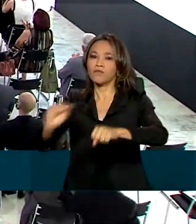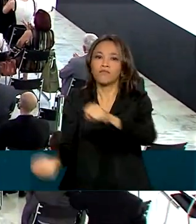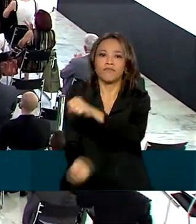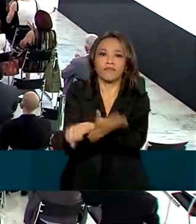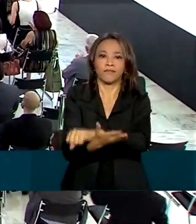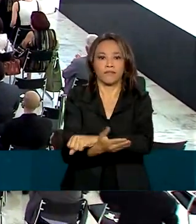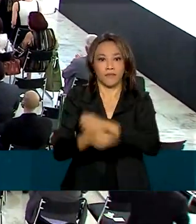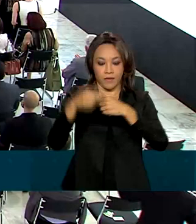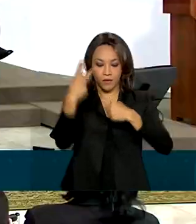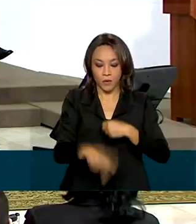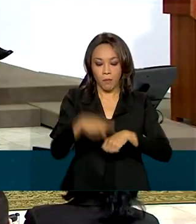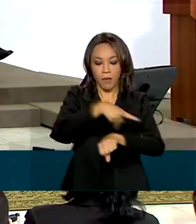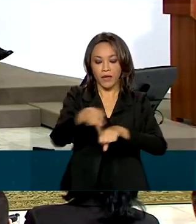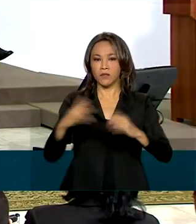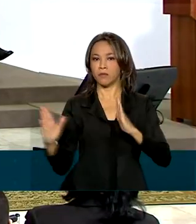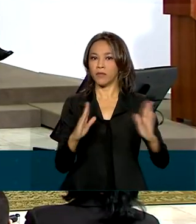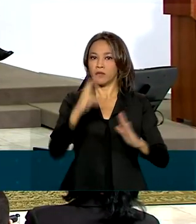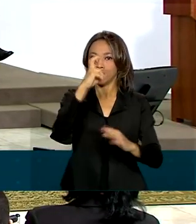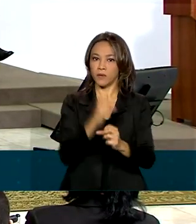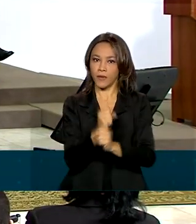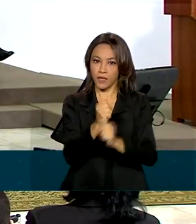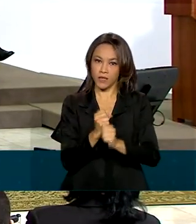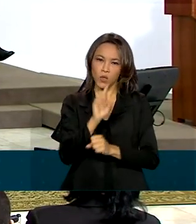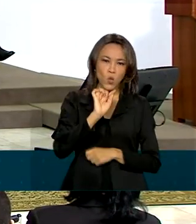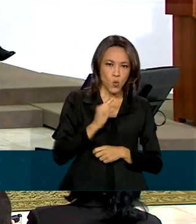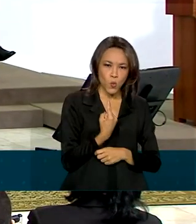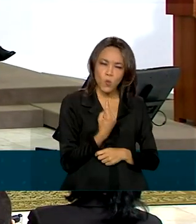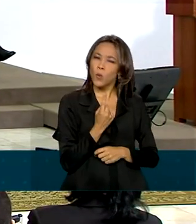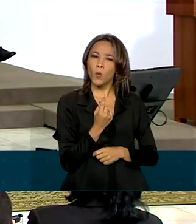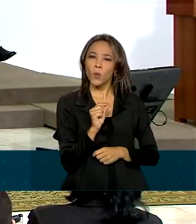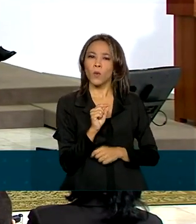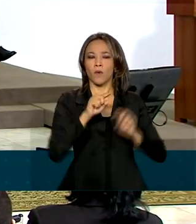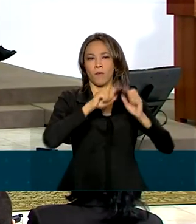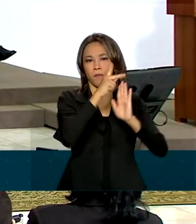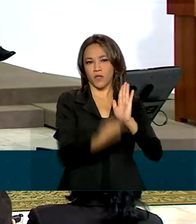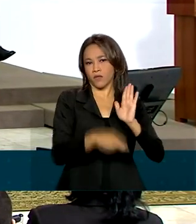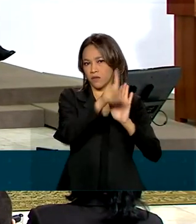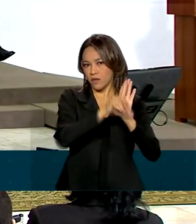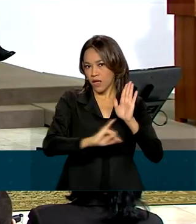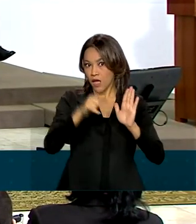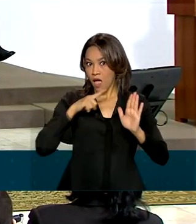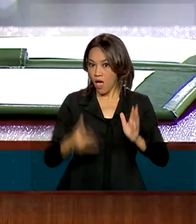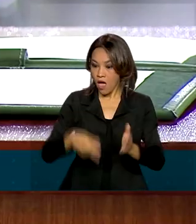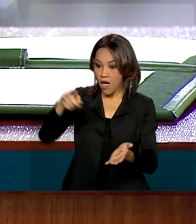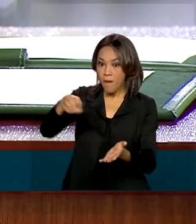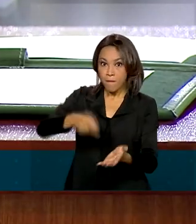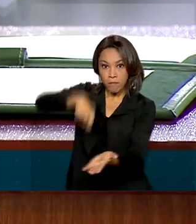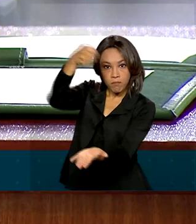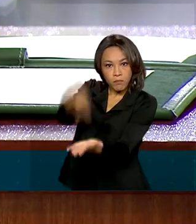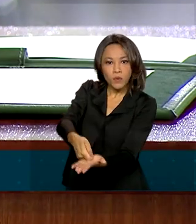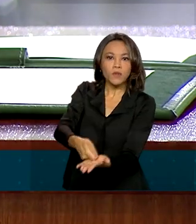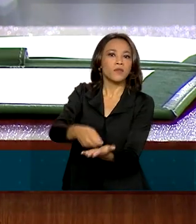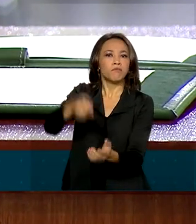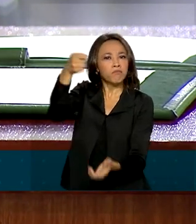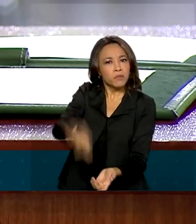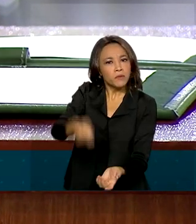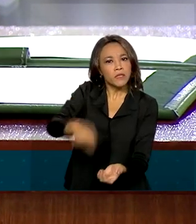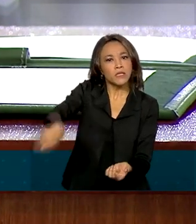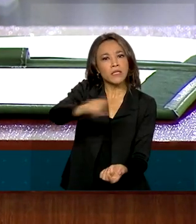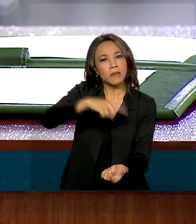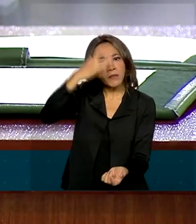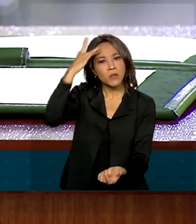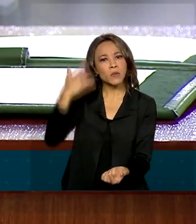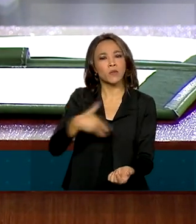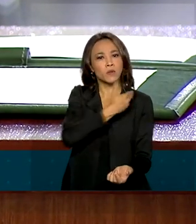próximos cinco anos. Uma delas é o projeto de lei que prevê a responsabilização de agentes públicos submetidos a